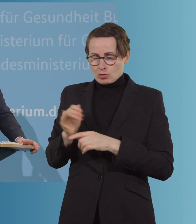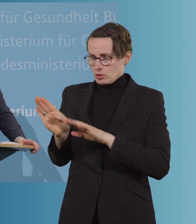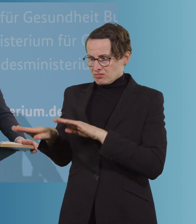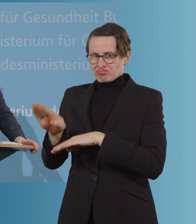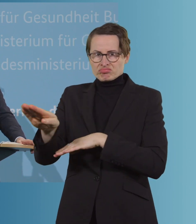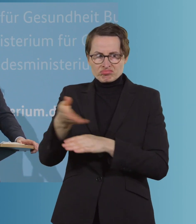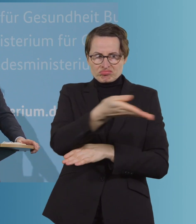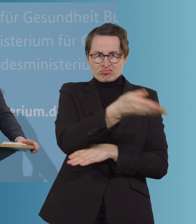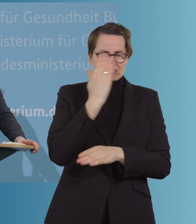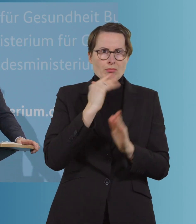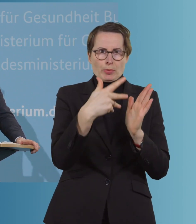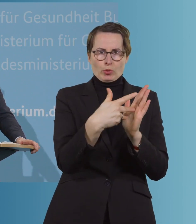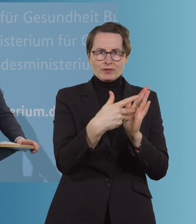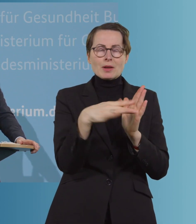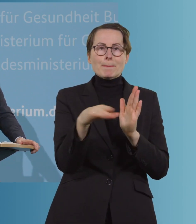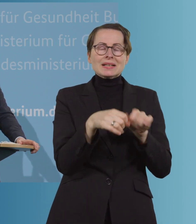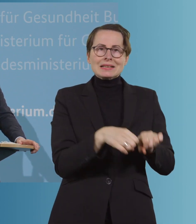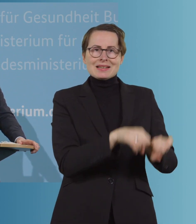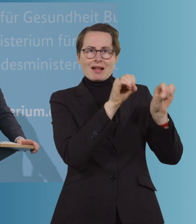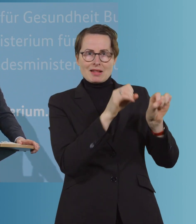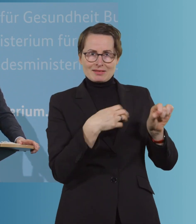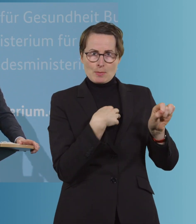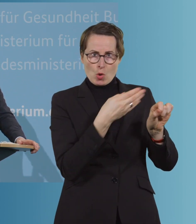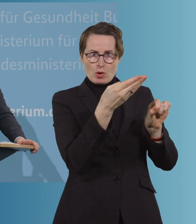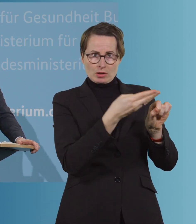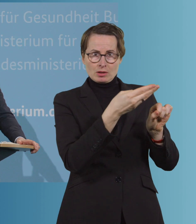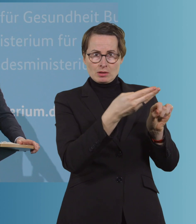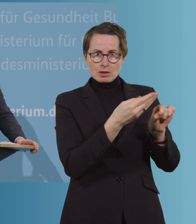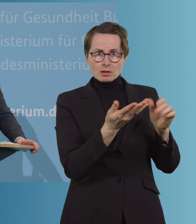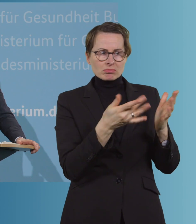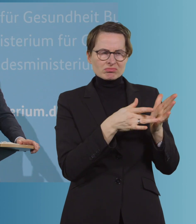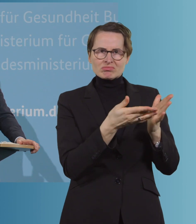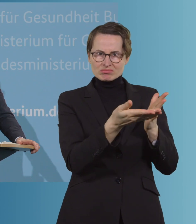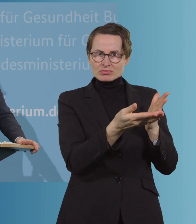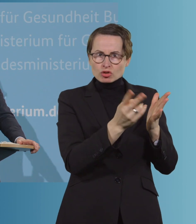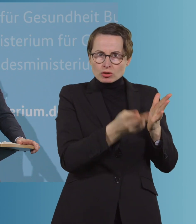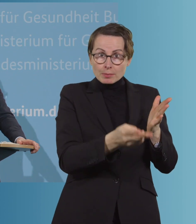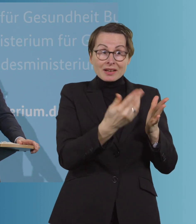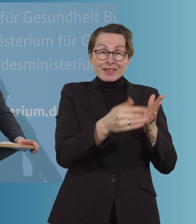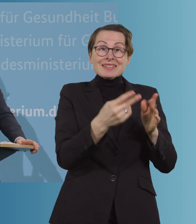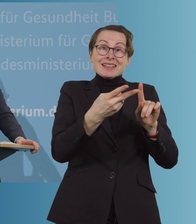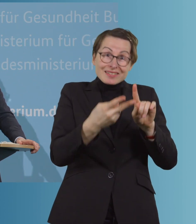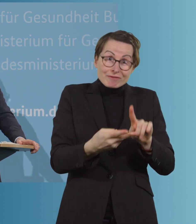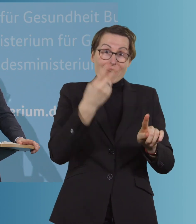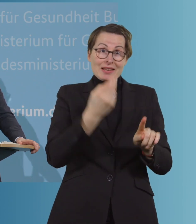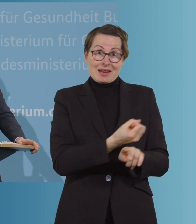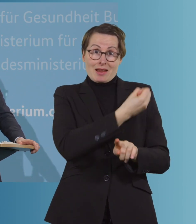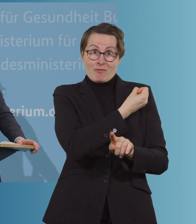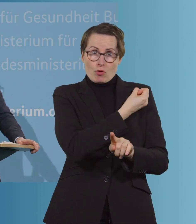in Zusammenarbeit mit den niedersächsischen Behörden, weil dort wir ja sehen, dass nach der Zweitimpfung, aber so 10, 14 Tage nach der